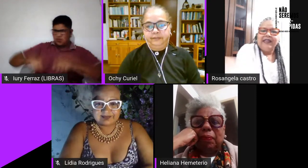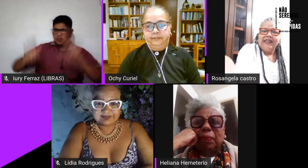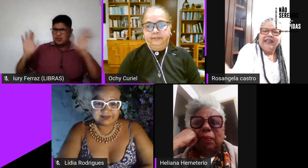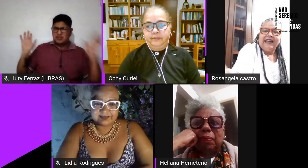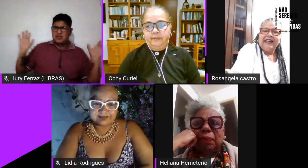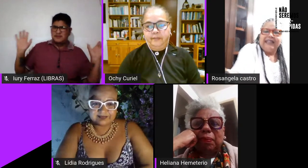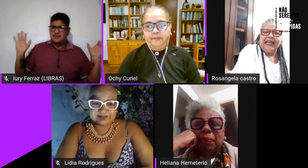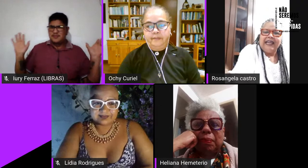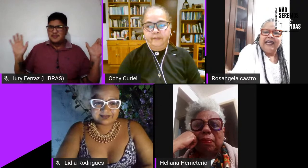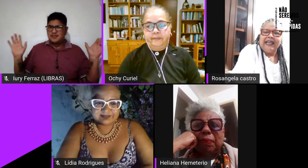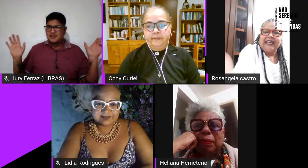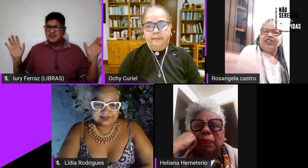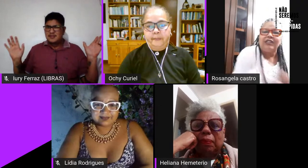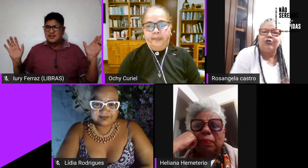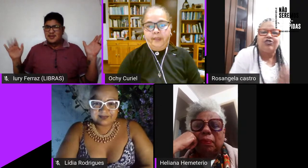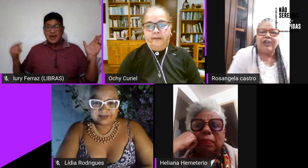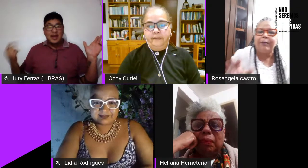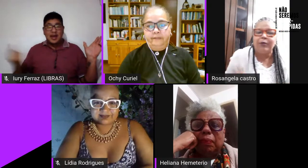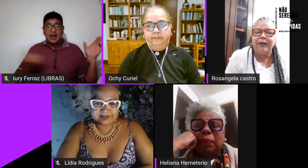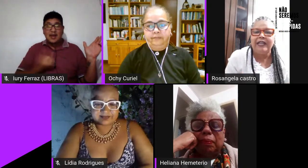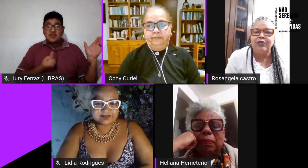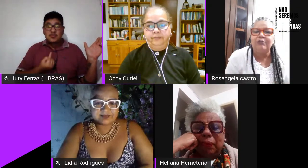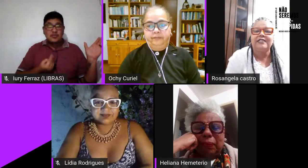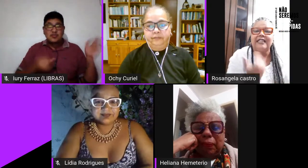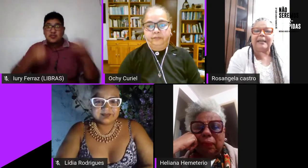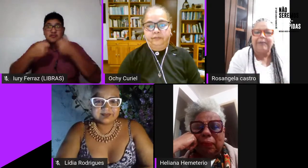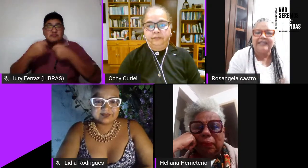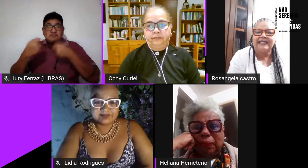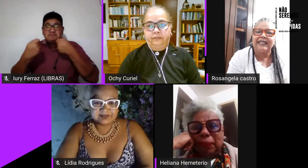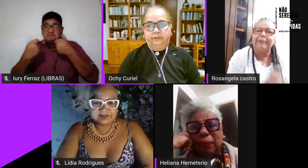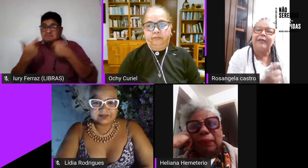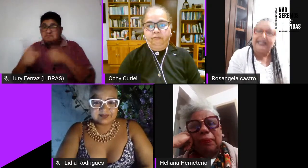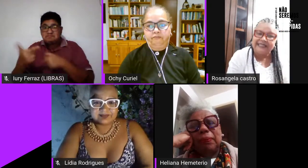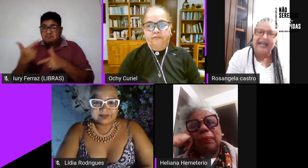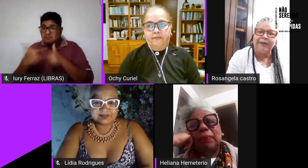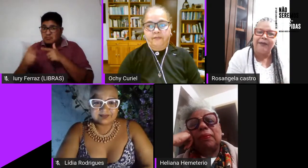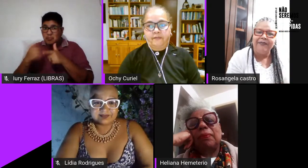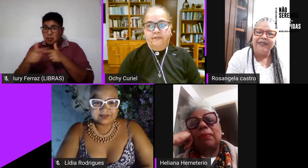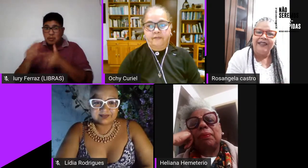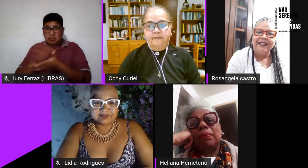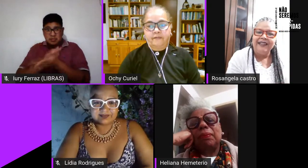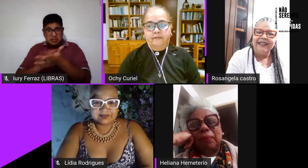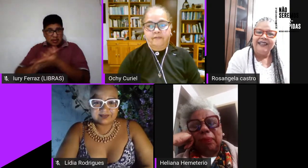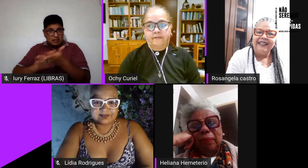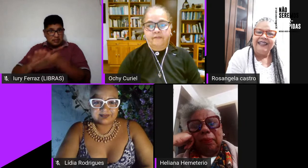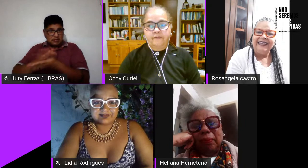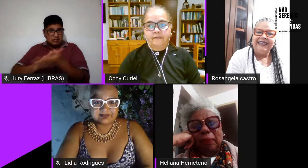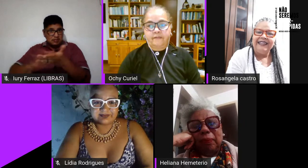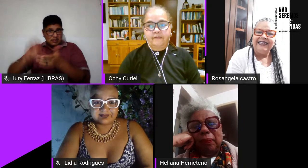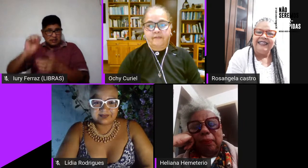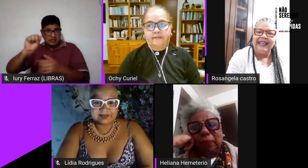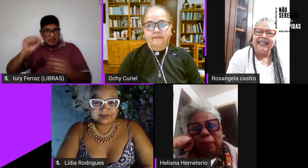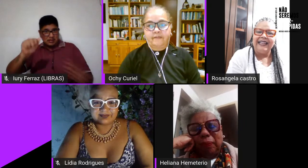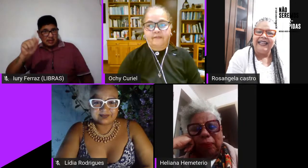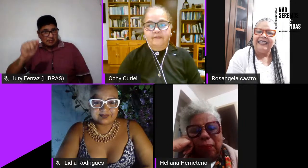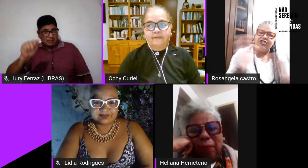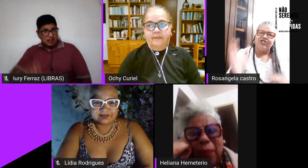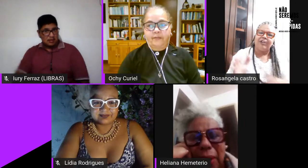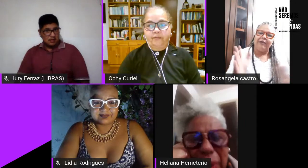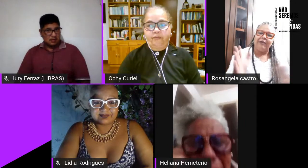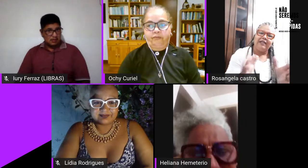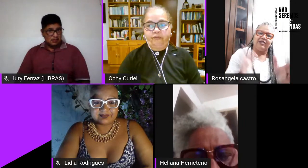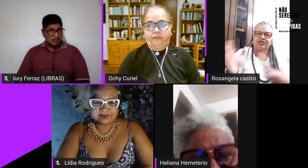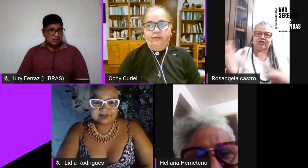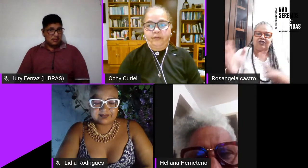né que a gente não tinha problema nenhum de ser representada pela sapa né então